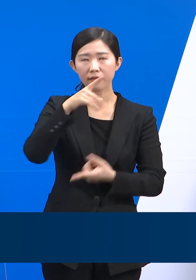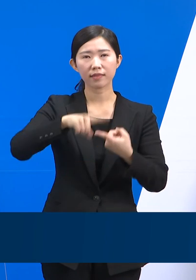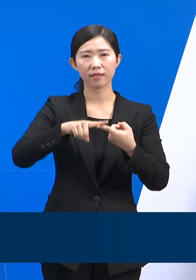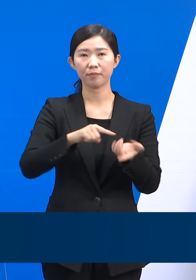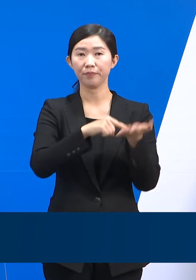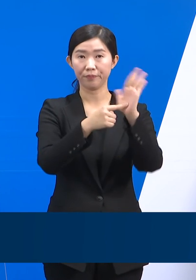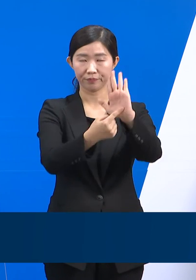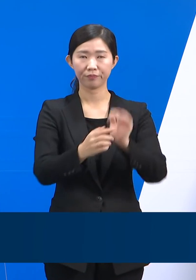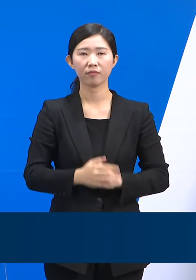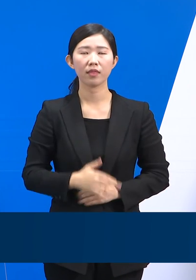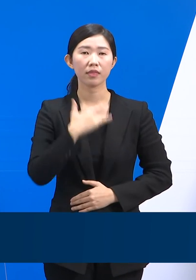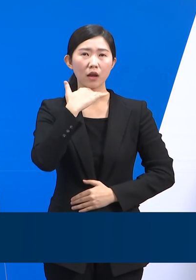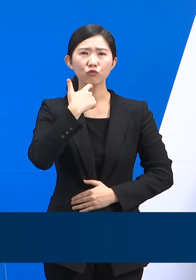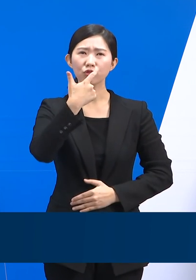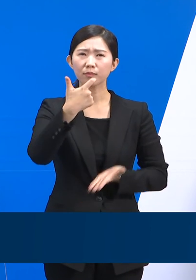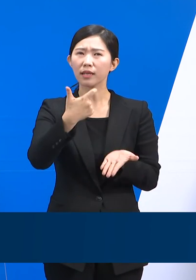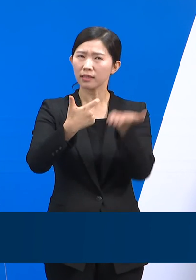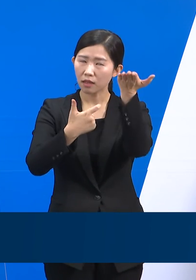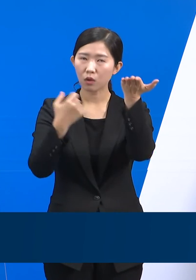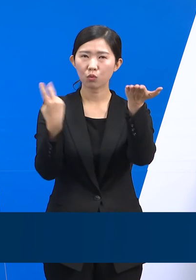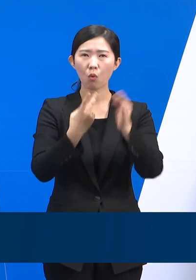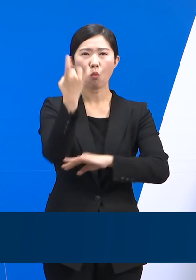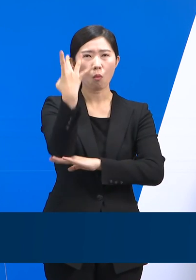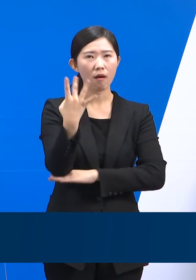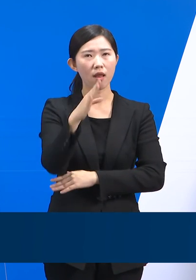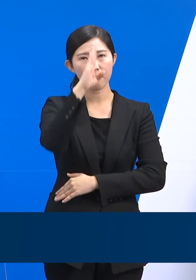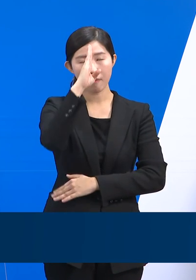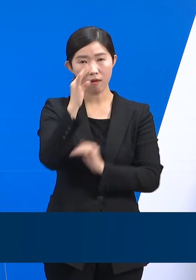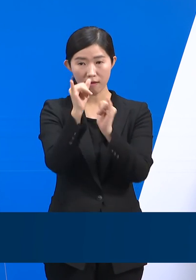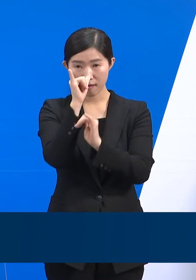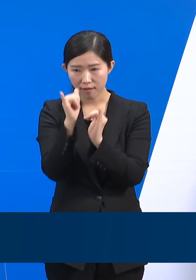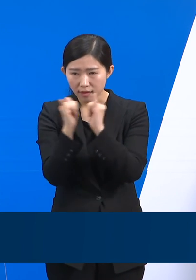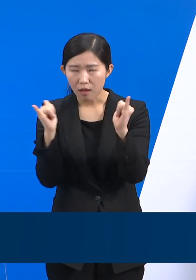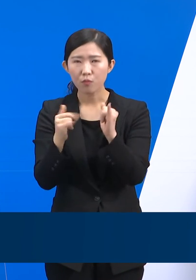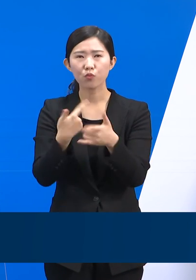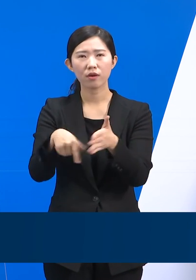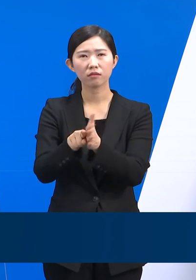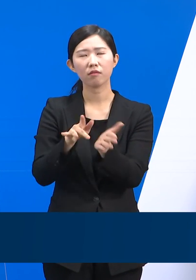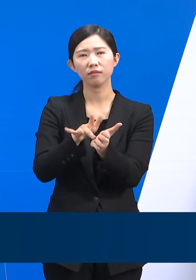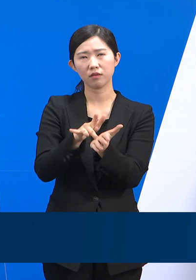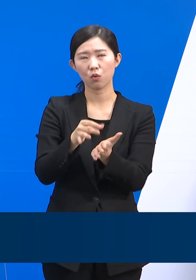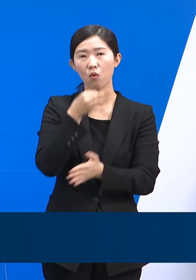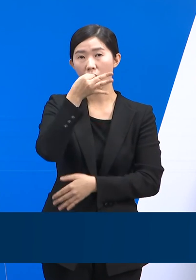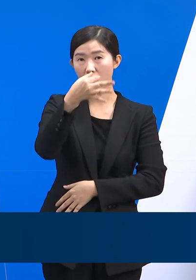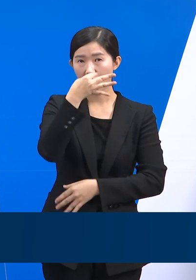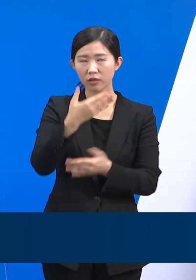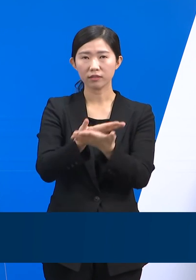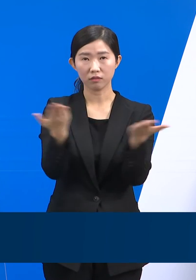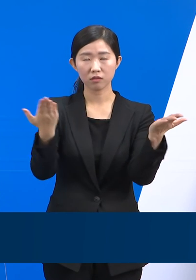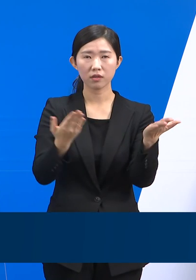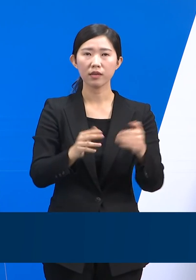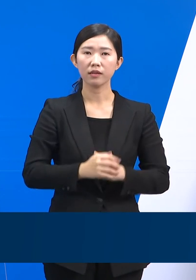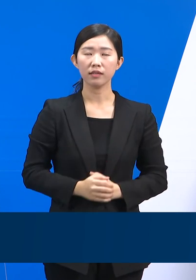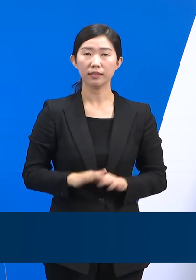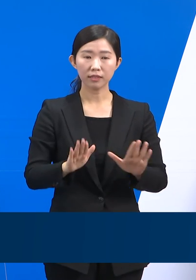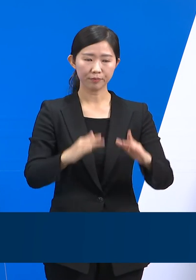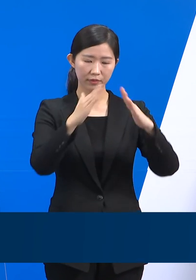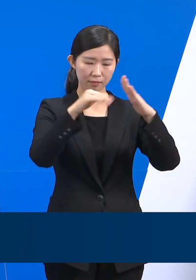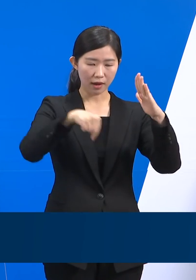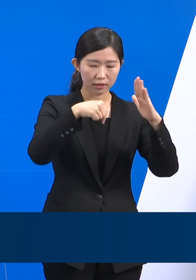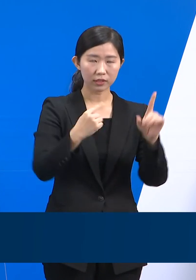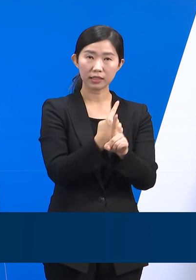60세 이상 고령층 또는 기저질환자를 대상으로 처방되고 있으며 24일 18시 기준으로 재택치료자 103명분,